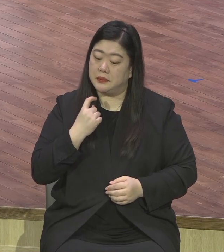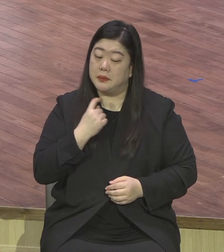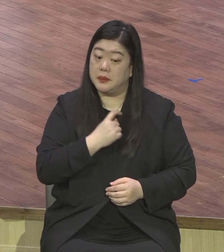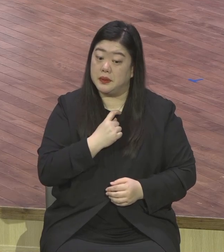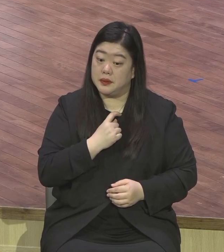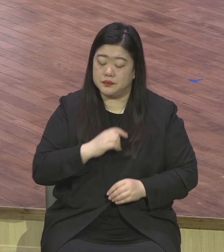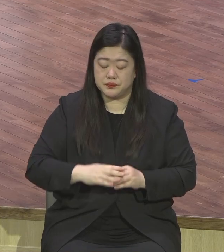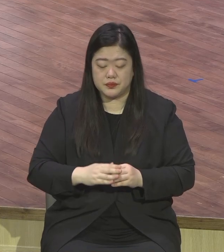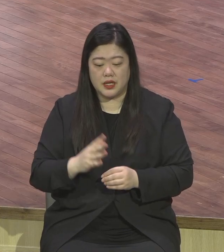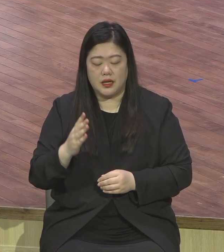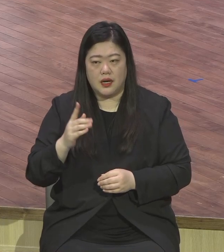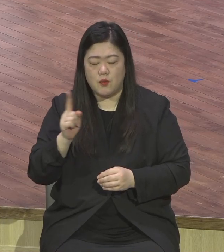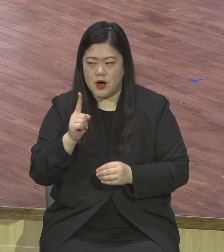우리보다는 다른 분이지